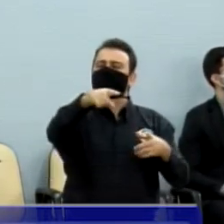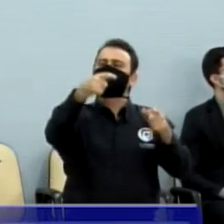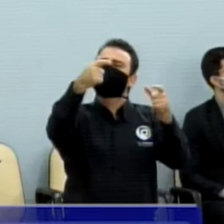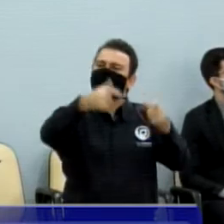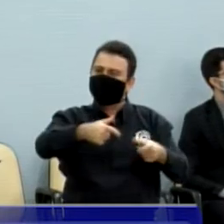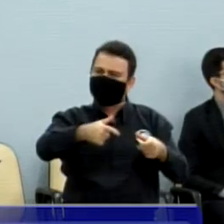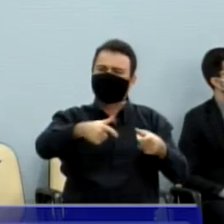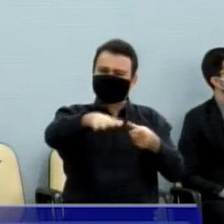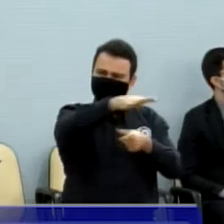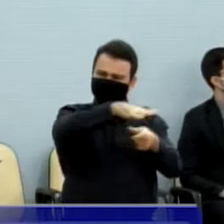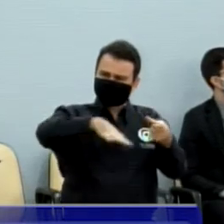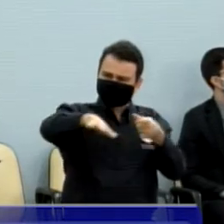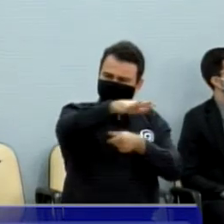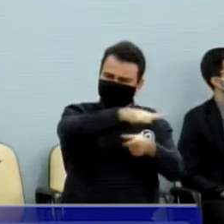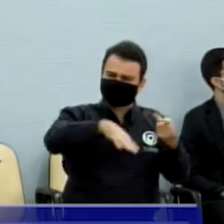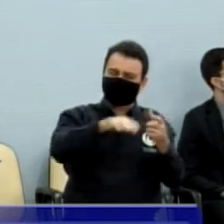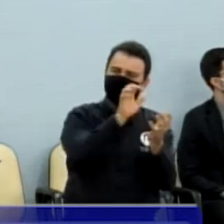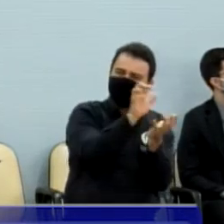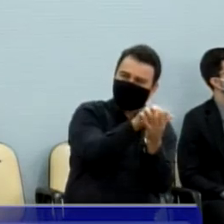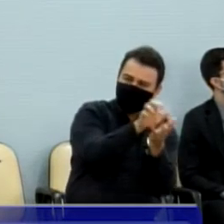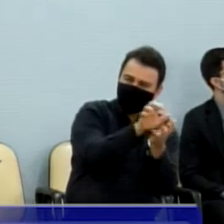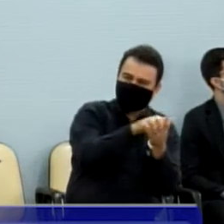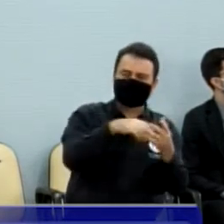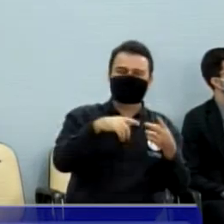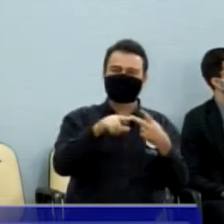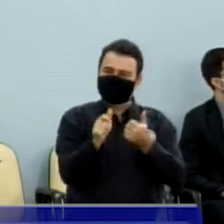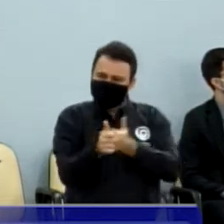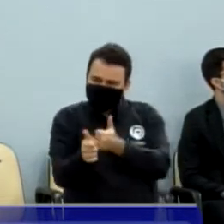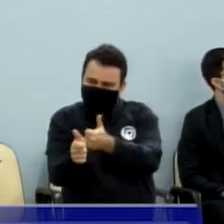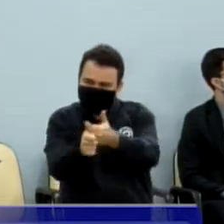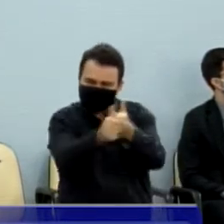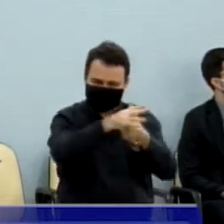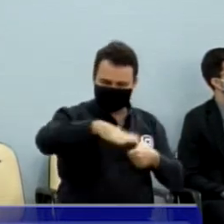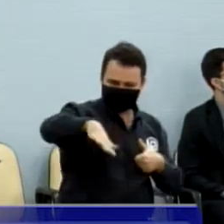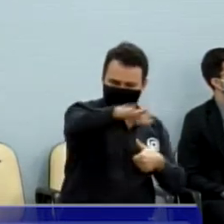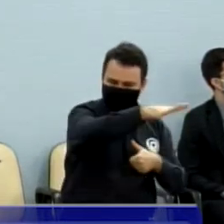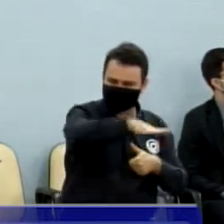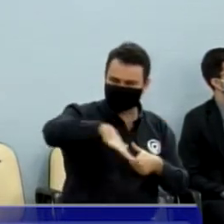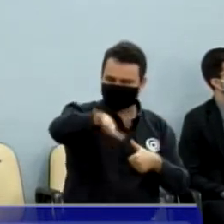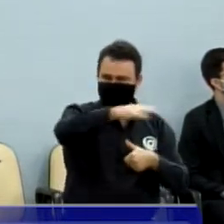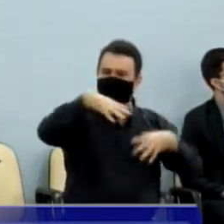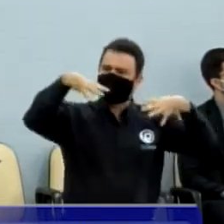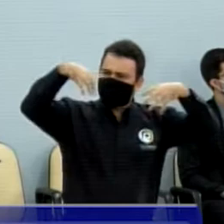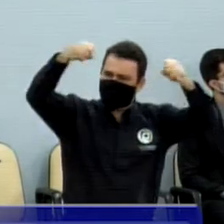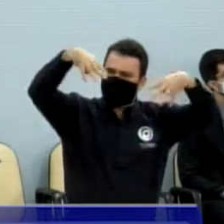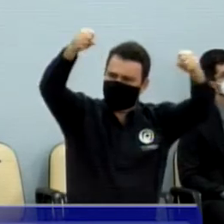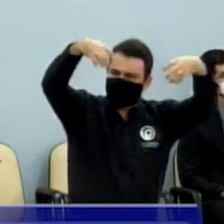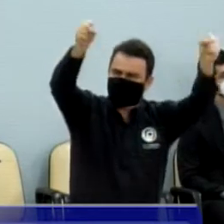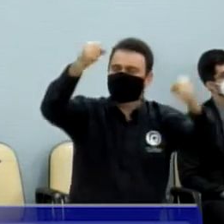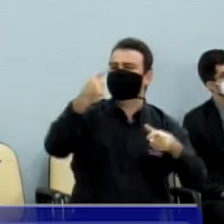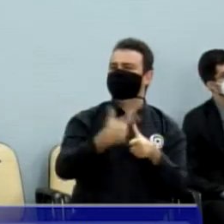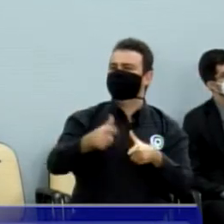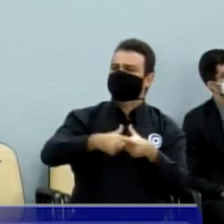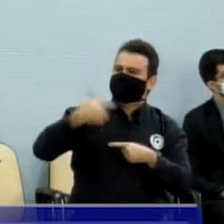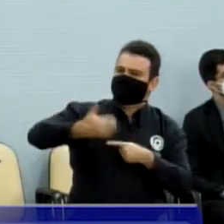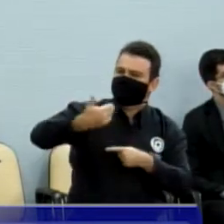nos bairros Jaguaré, Vilhomar, Santa Ana, Jardim Norte e Residencial Rio Preto 1. Prontamente,